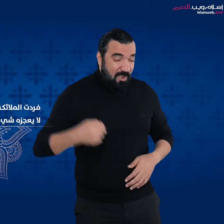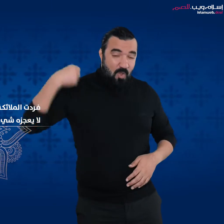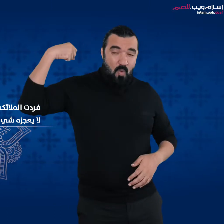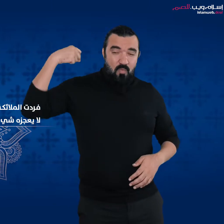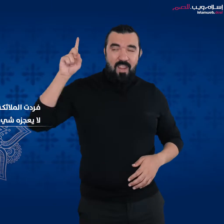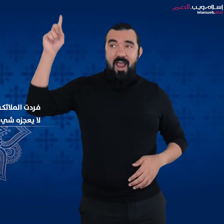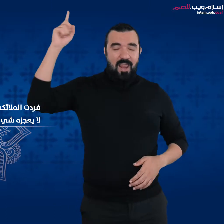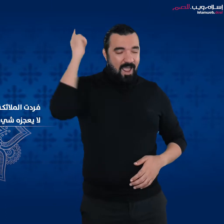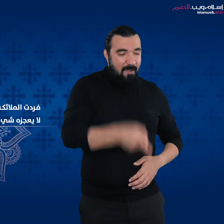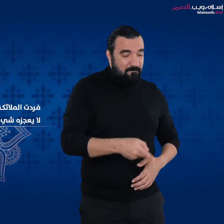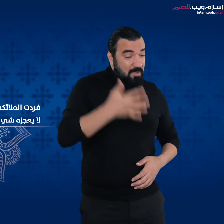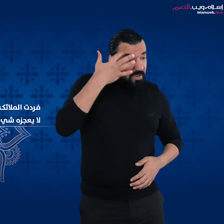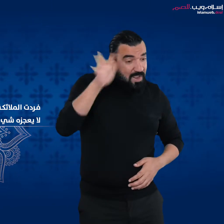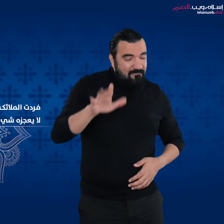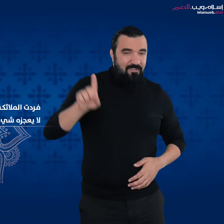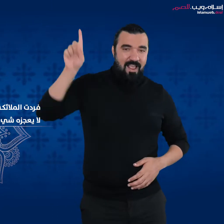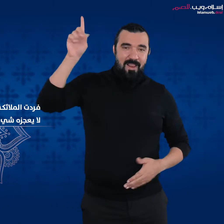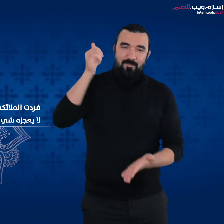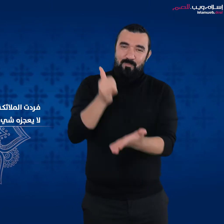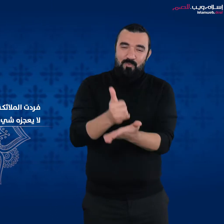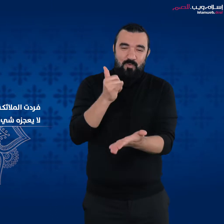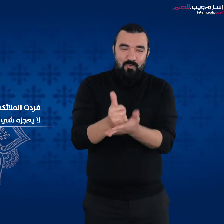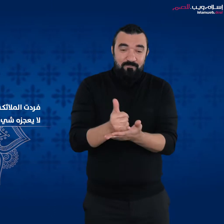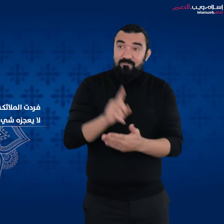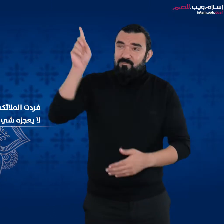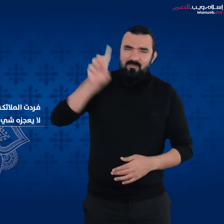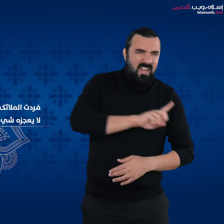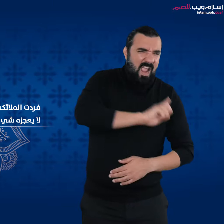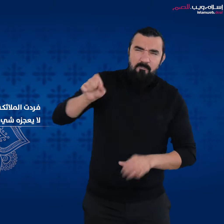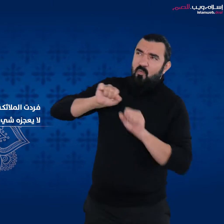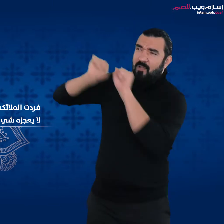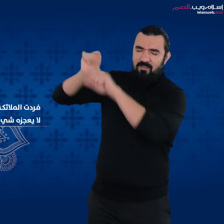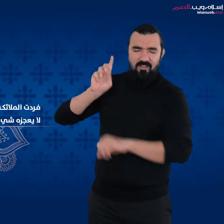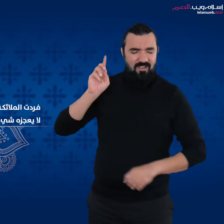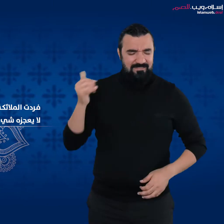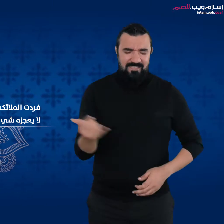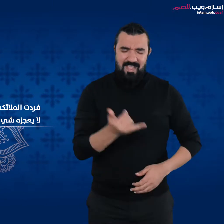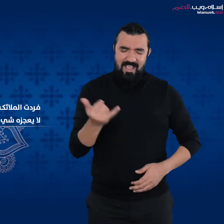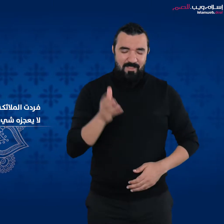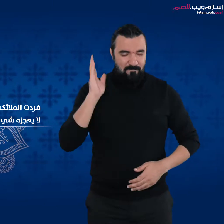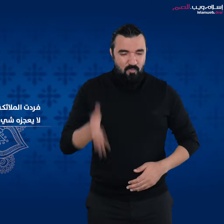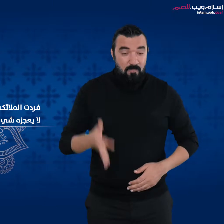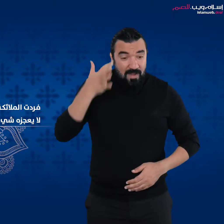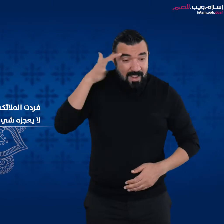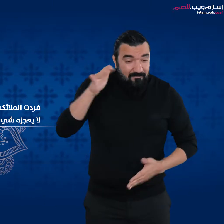فإنه لا يعجزه شيء وهذه رحمة